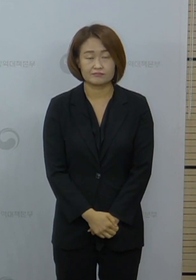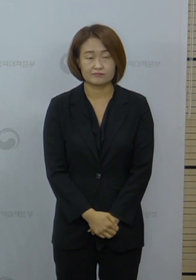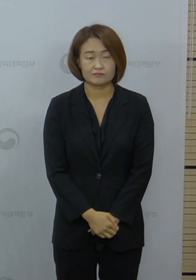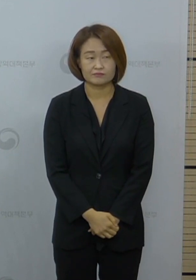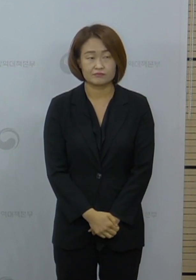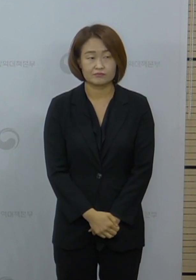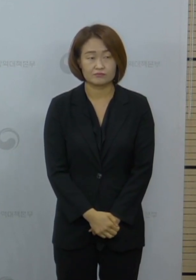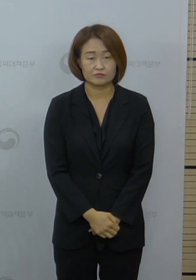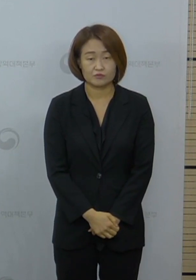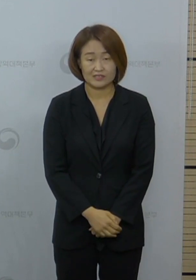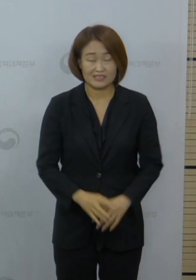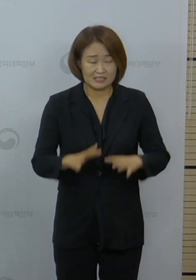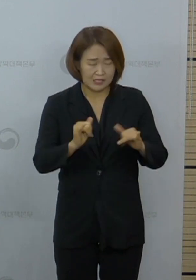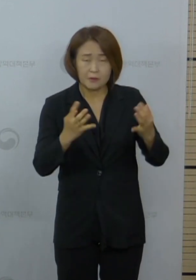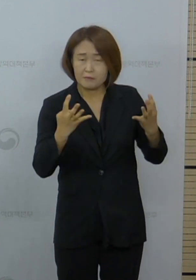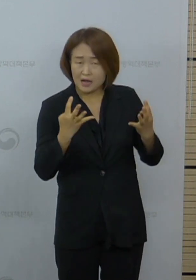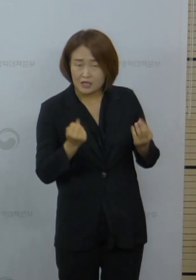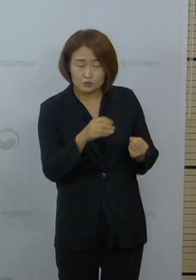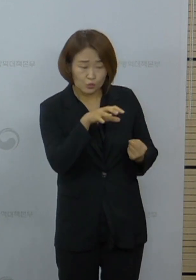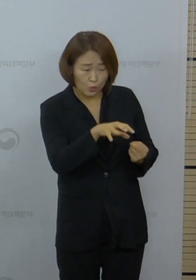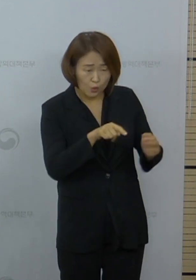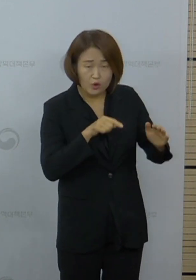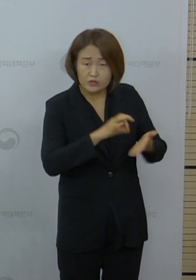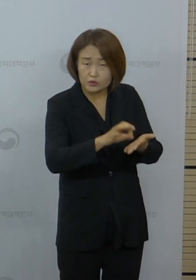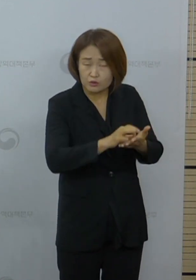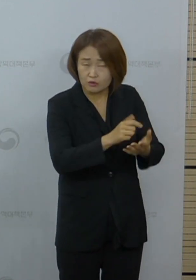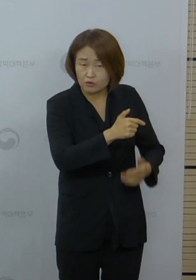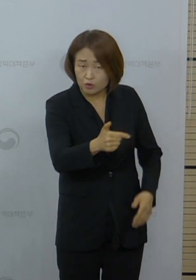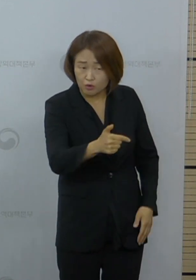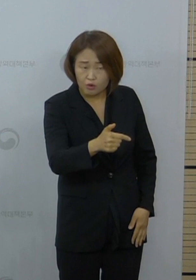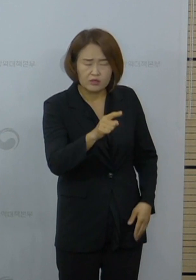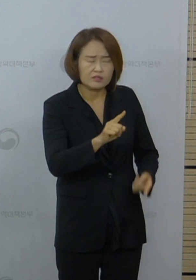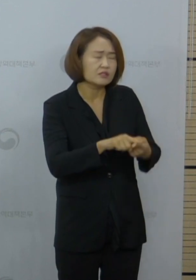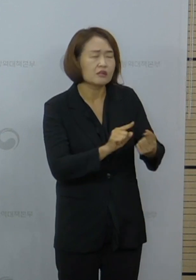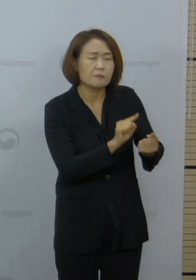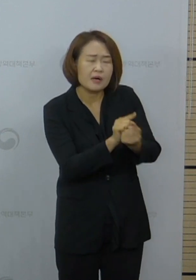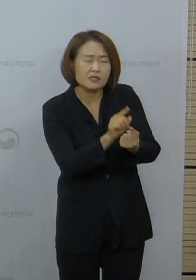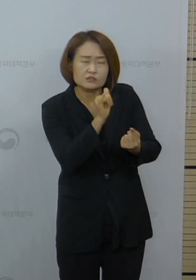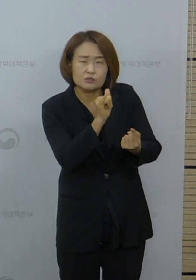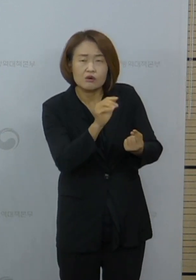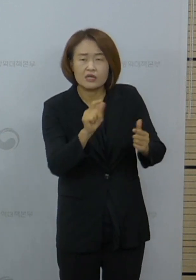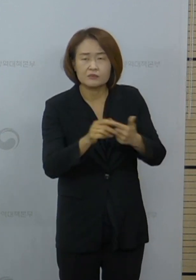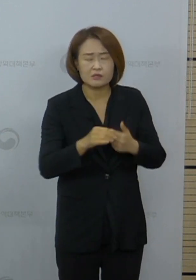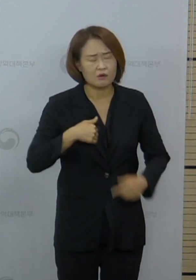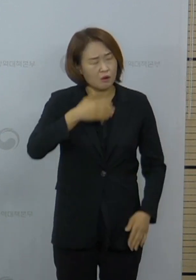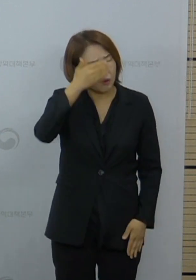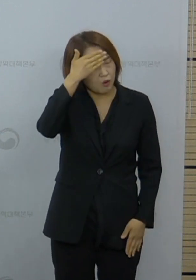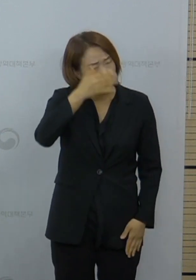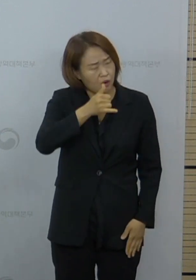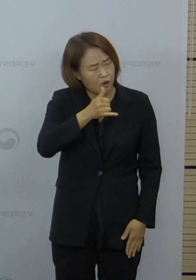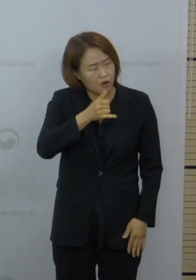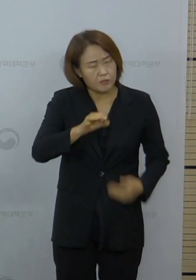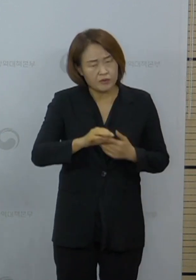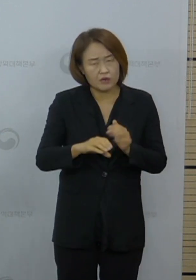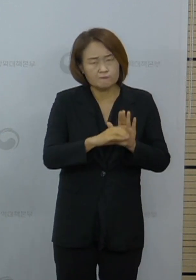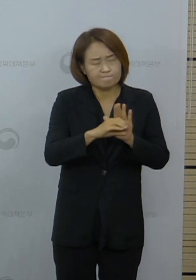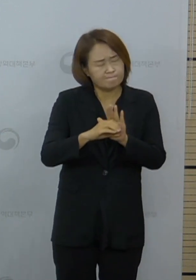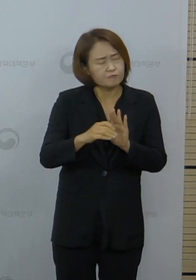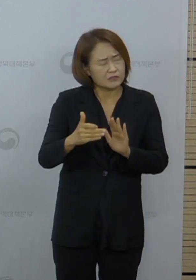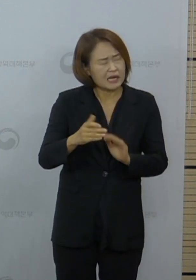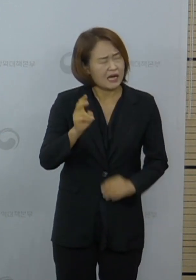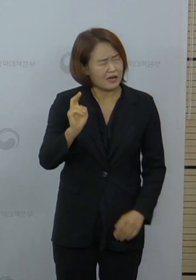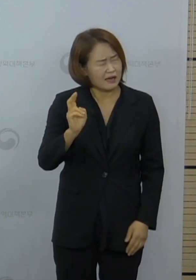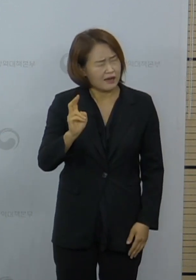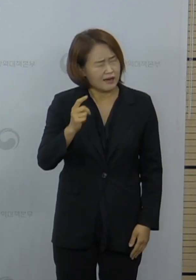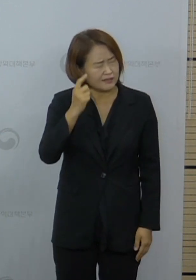다중이 이용하는 밀폐된 공간에서의 접촉 후 또는 의심 증상이 있는 경우는 코로나 감염을 의심하고